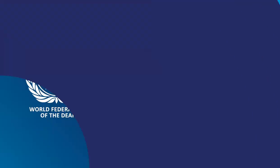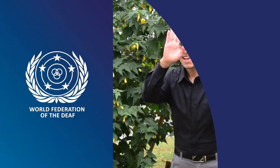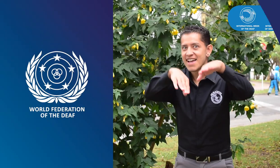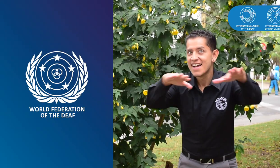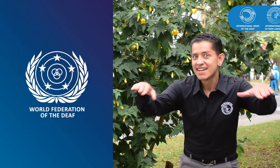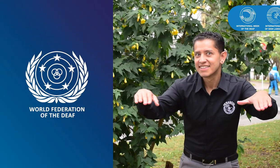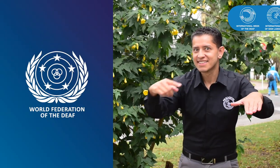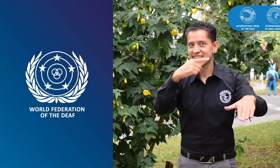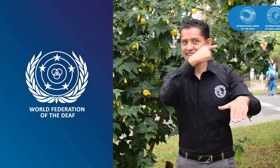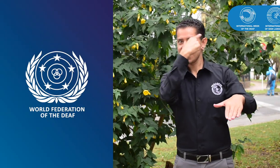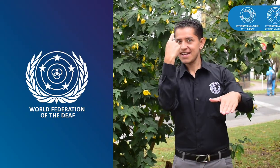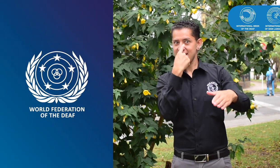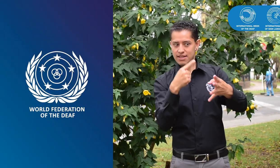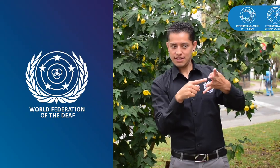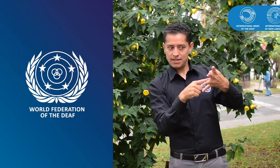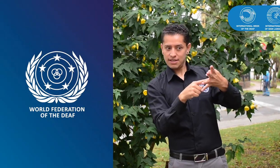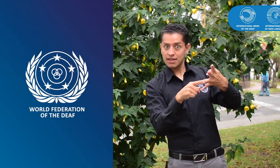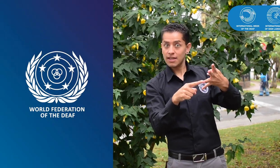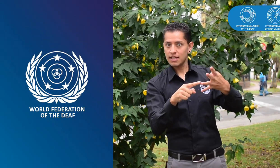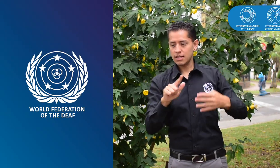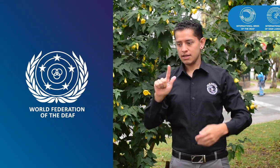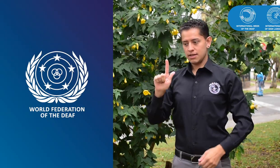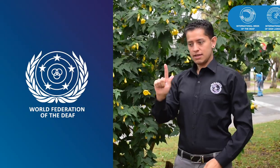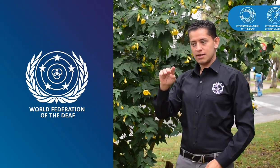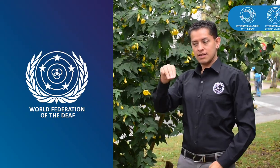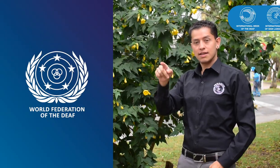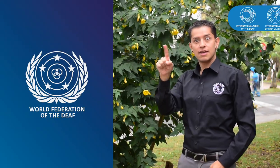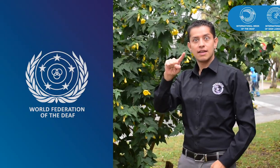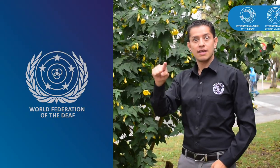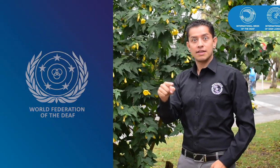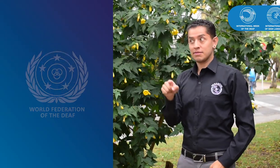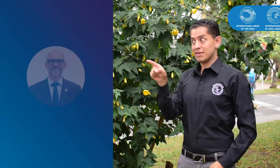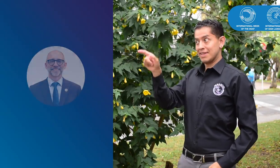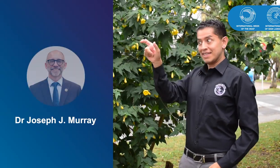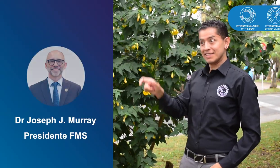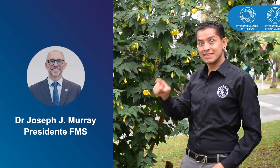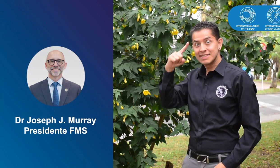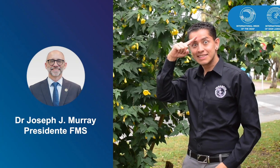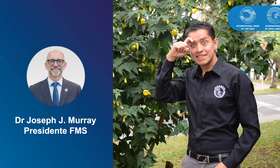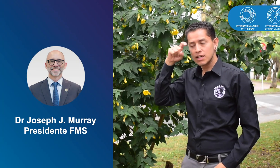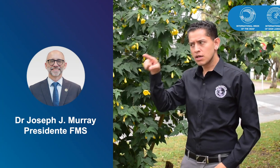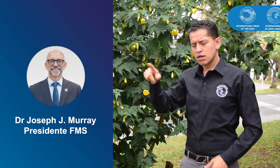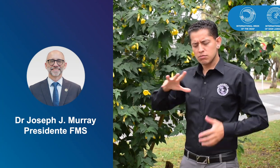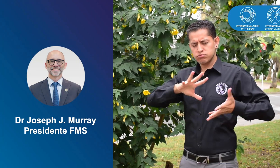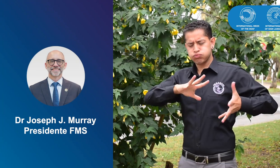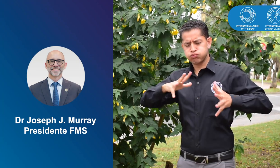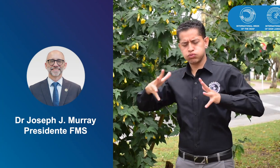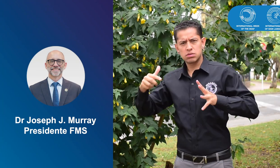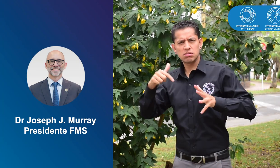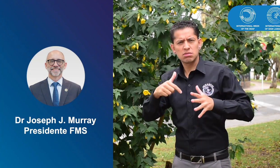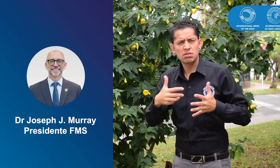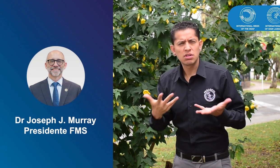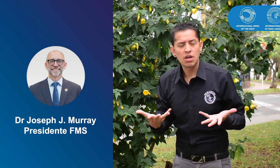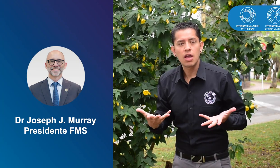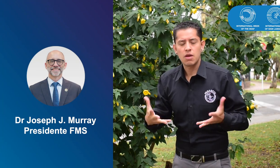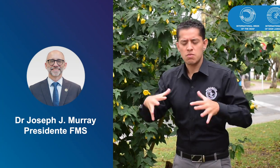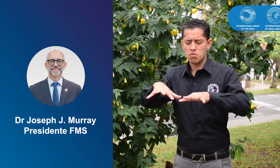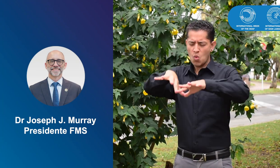¡Hey! Desde la Federación Mundial de Sordos y su presidente Joseph Murray nos dicen el lema